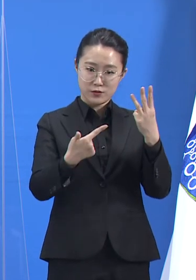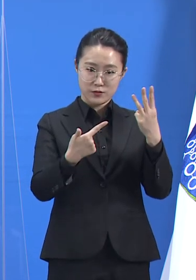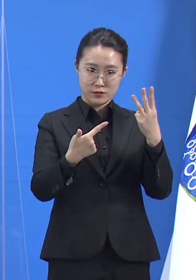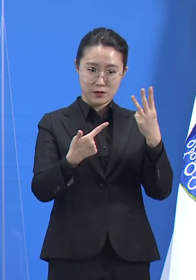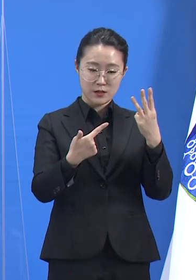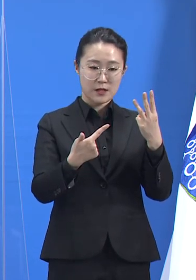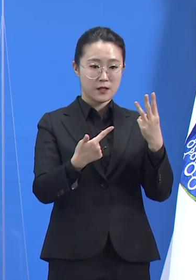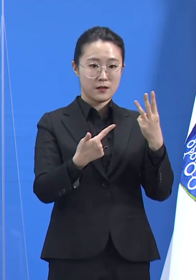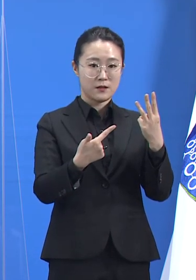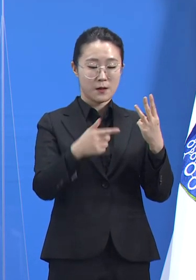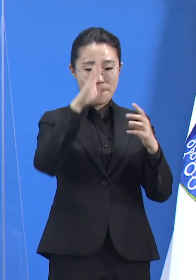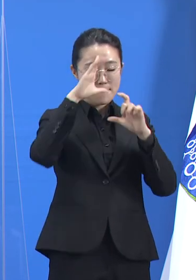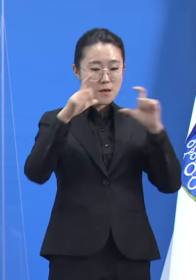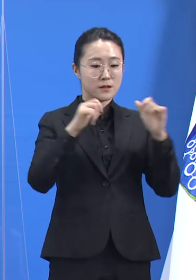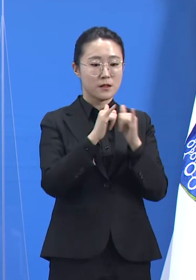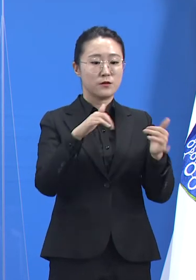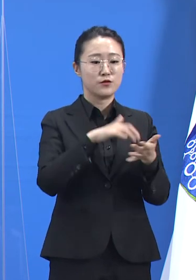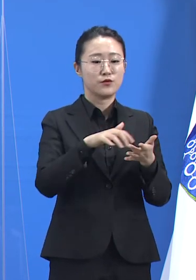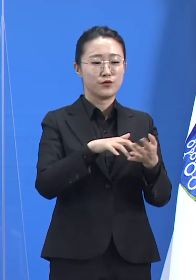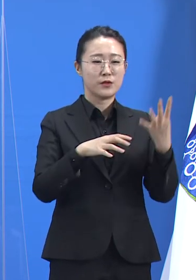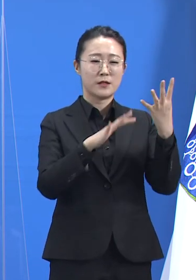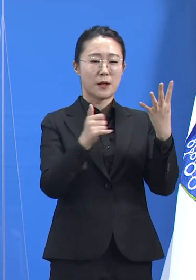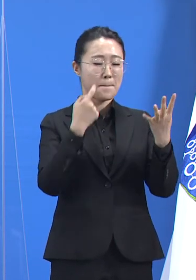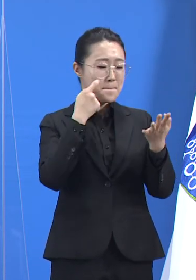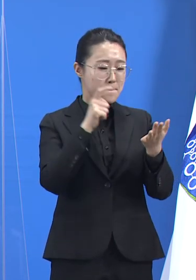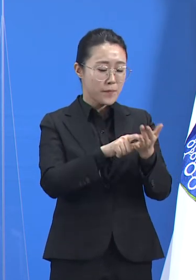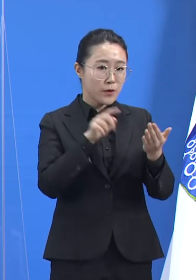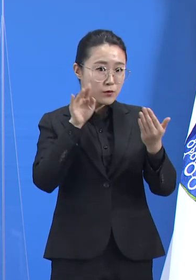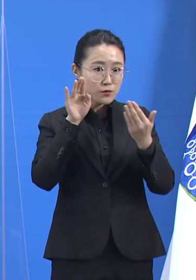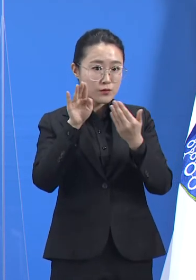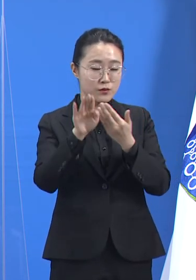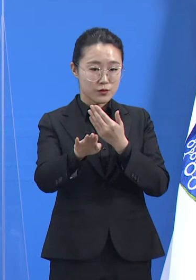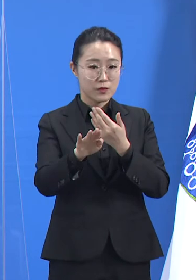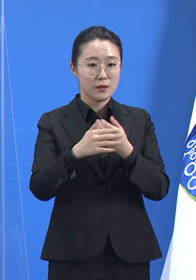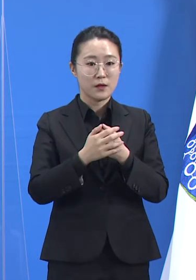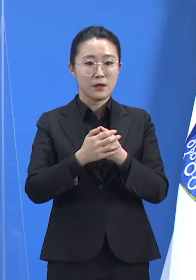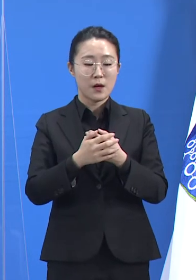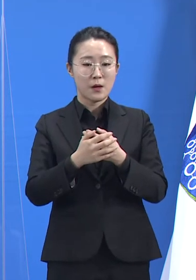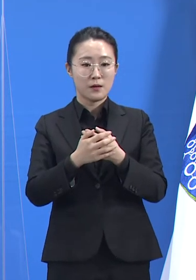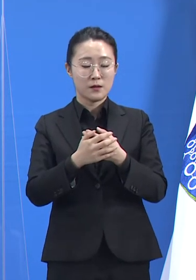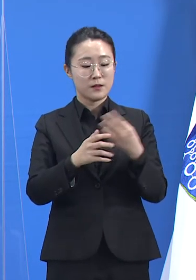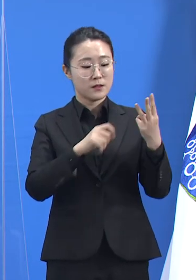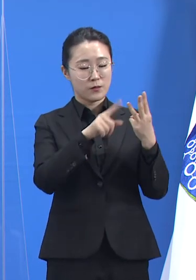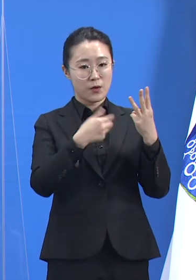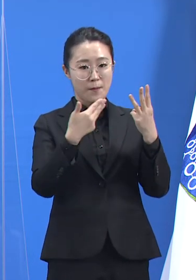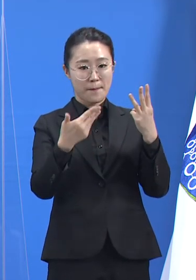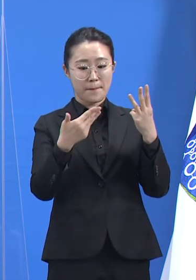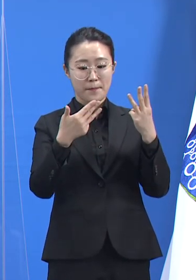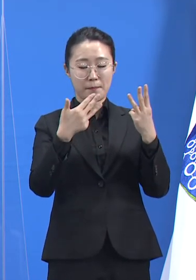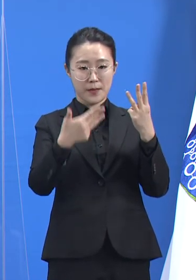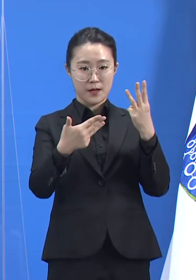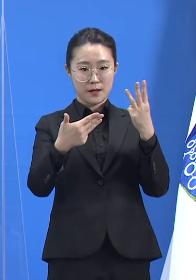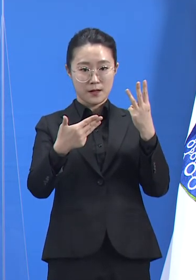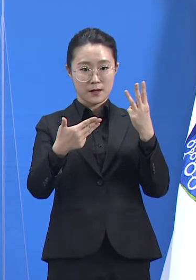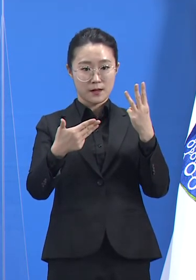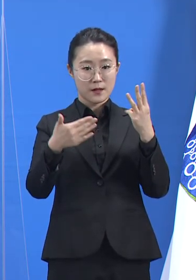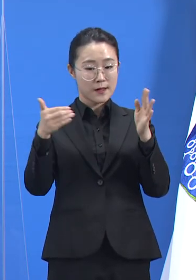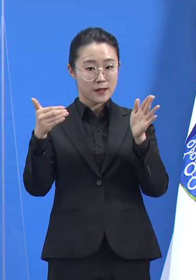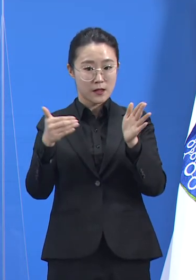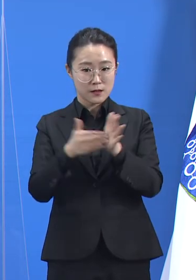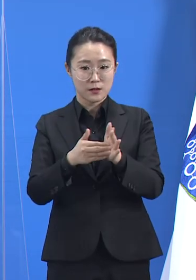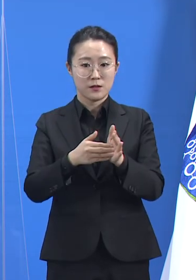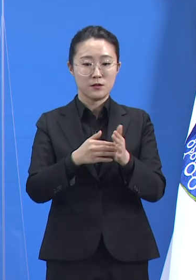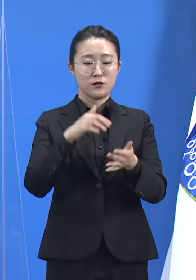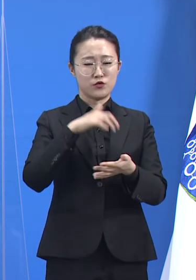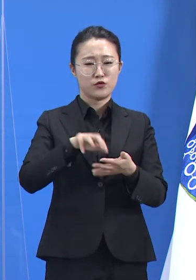이후 8일까지 62명이 추가 확진 판정을 받으면서 금일 0시 기준 총 확진자 수가 내국인